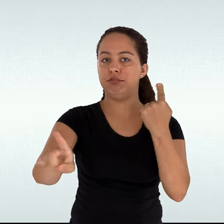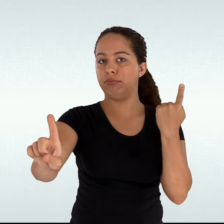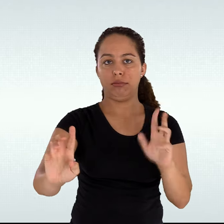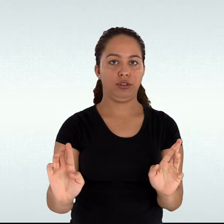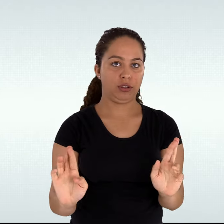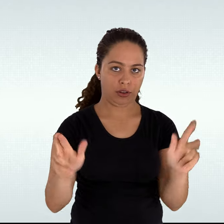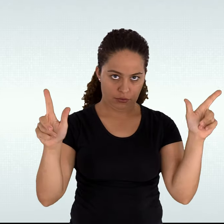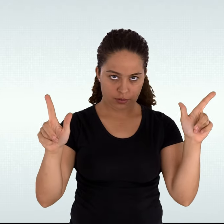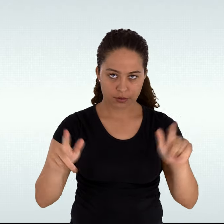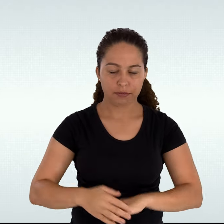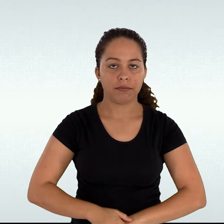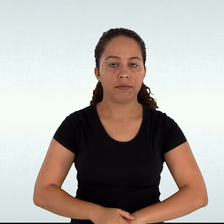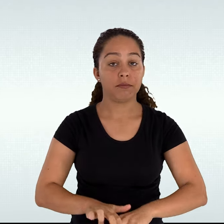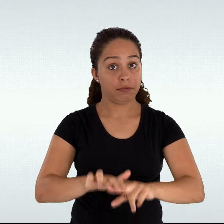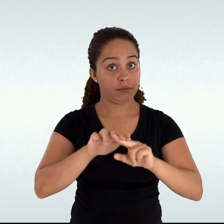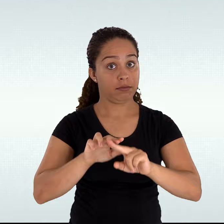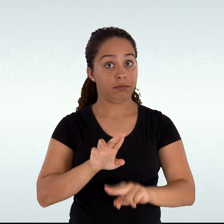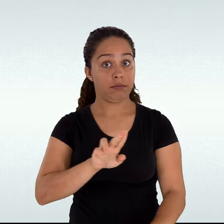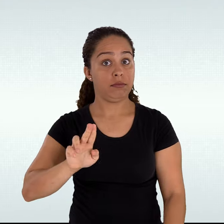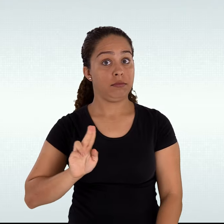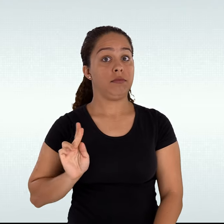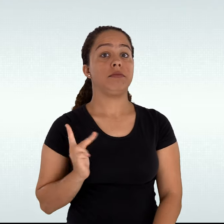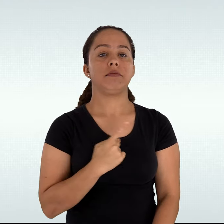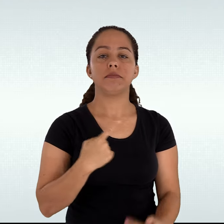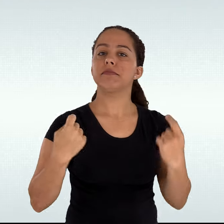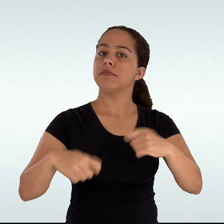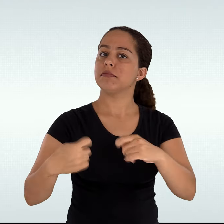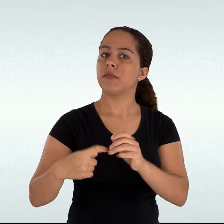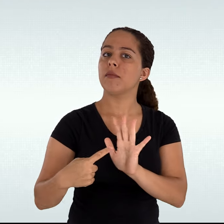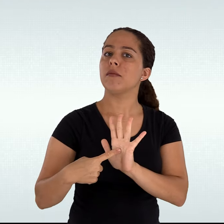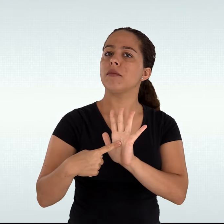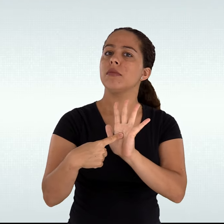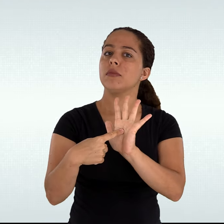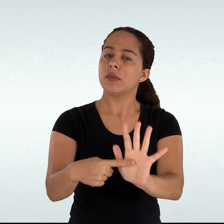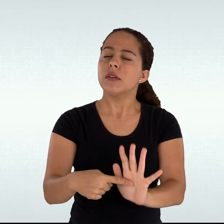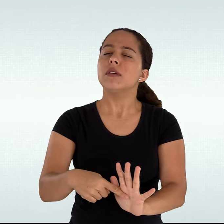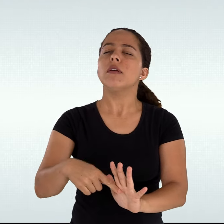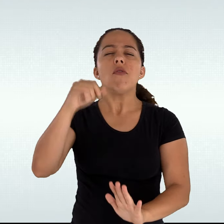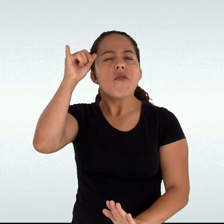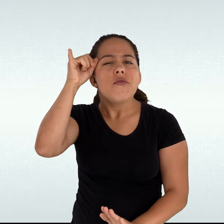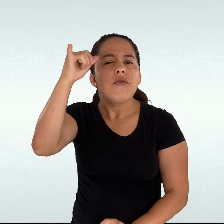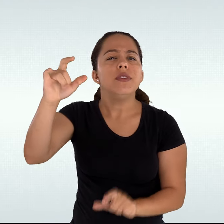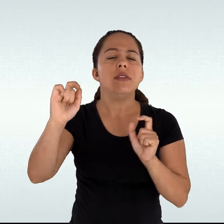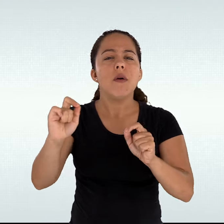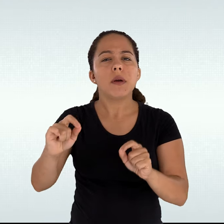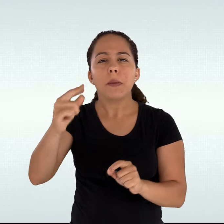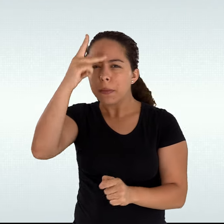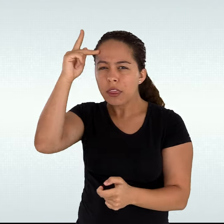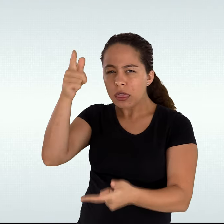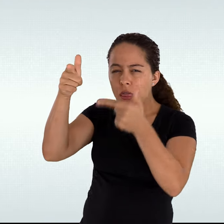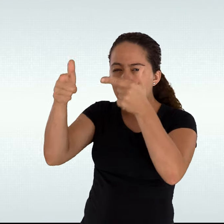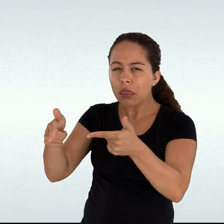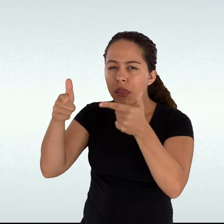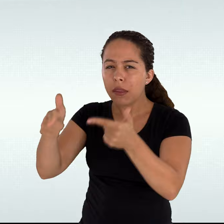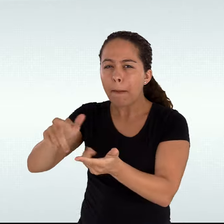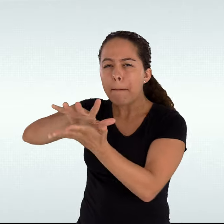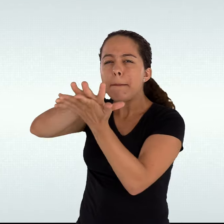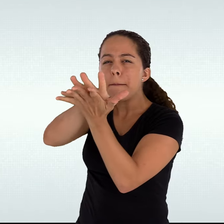Desta forma, esta adequação tem um importante papel de atenuar a marginalização, a discriminação,